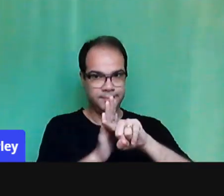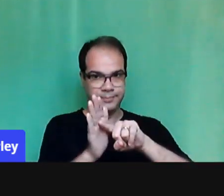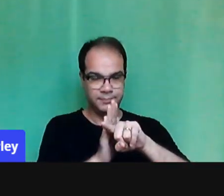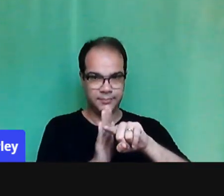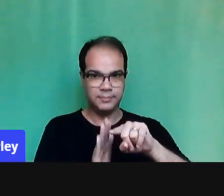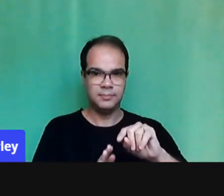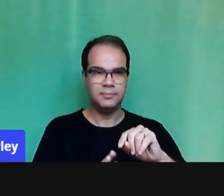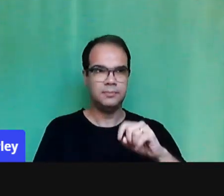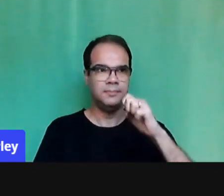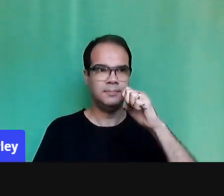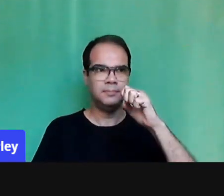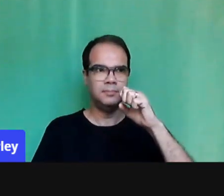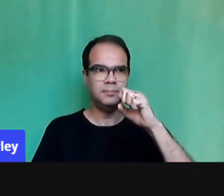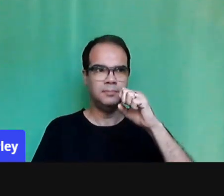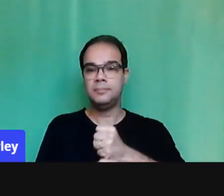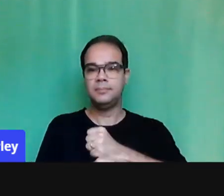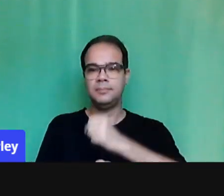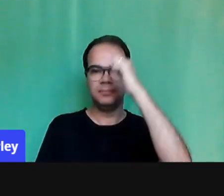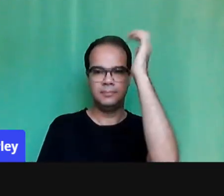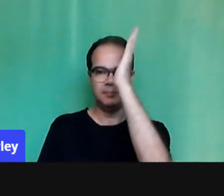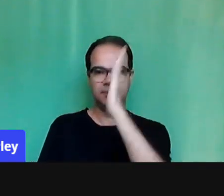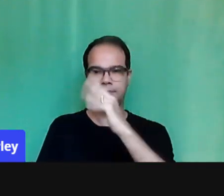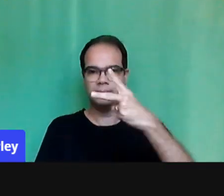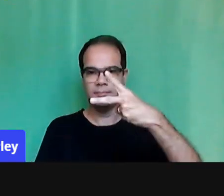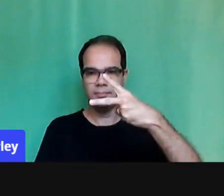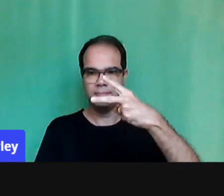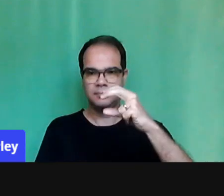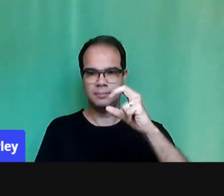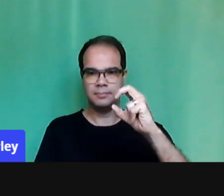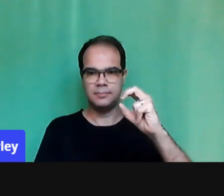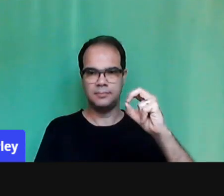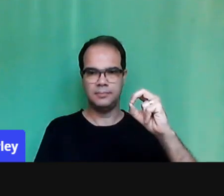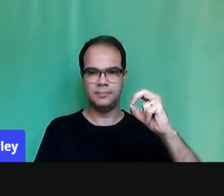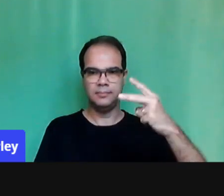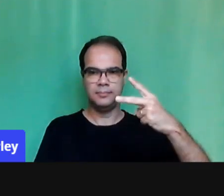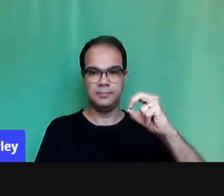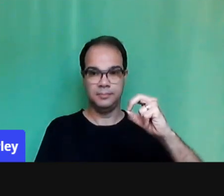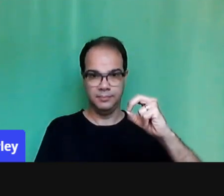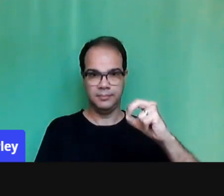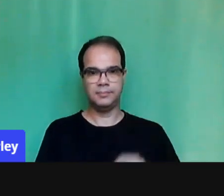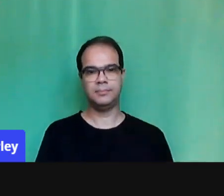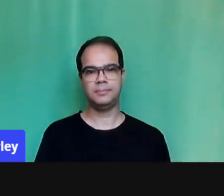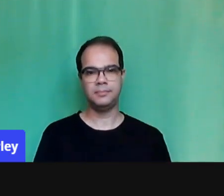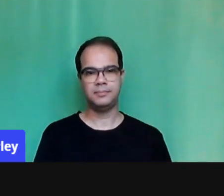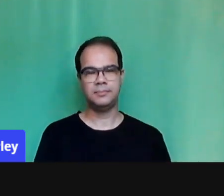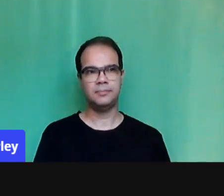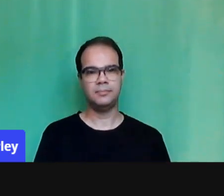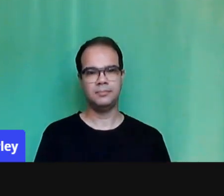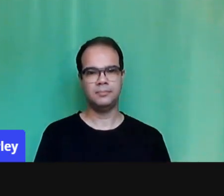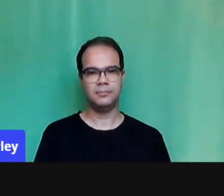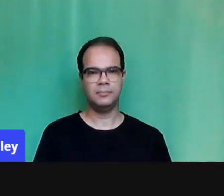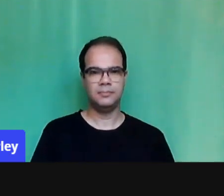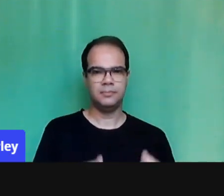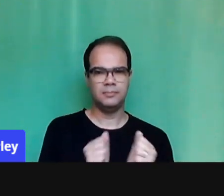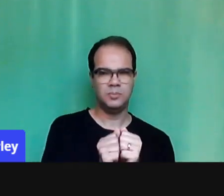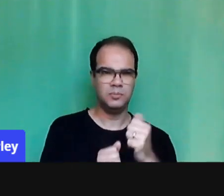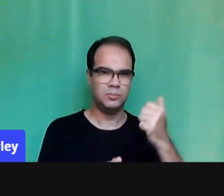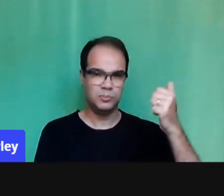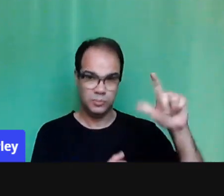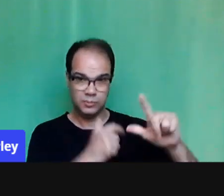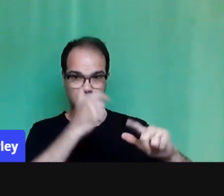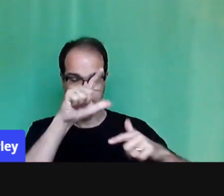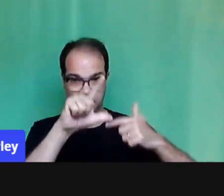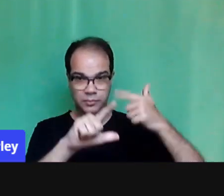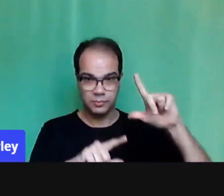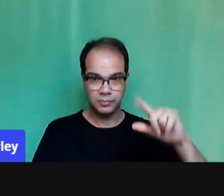Brasil de 2020. São dados todos de 2020, né? Em parceria com o GIMI, com a Concede, né? E